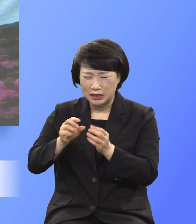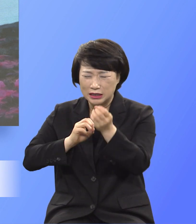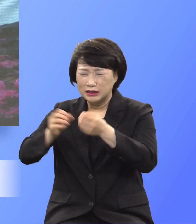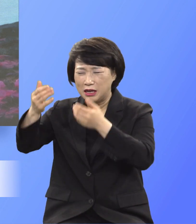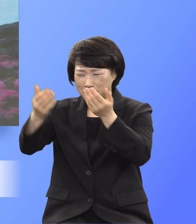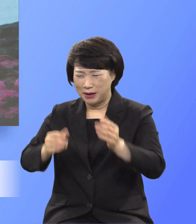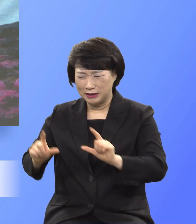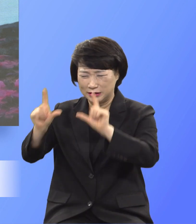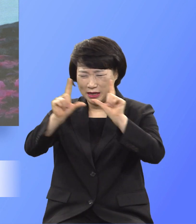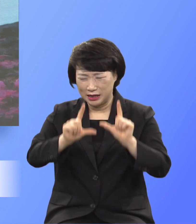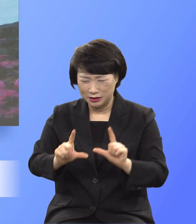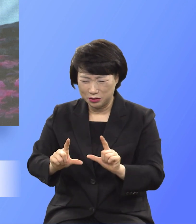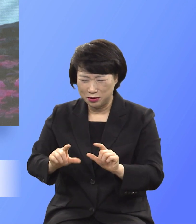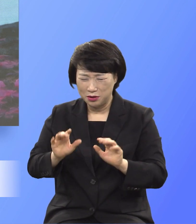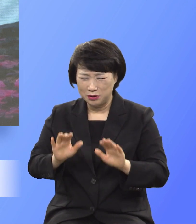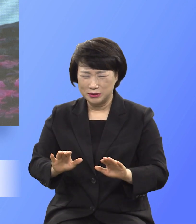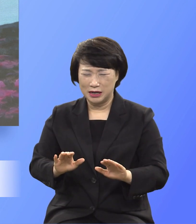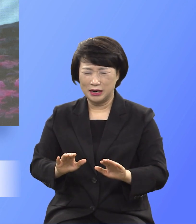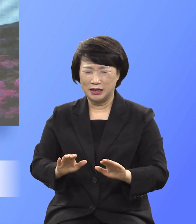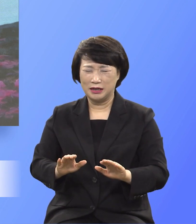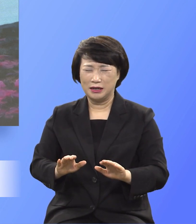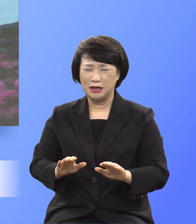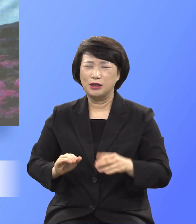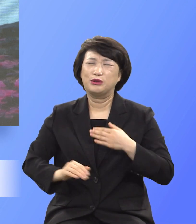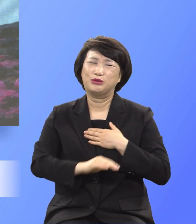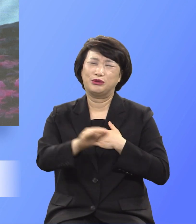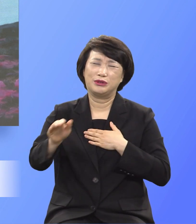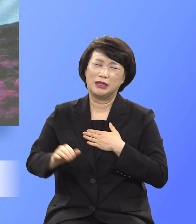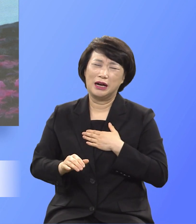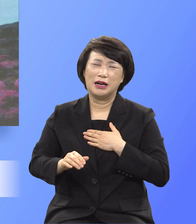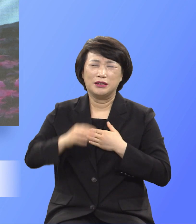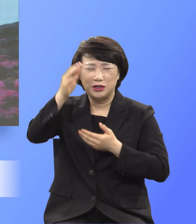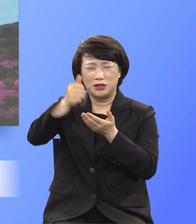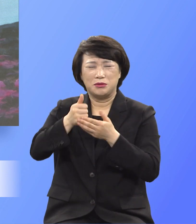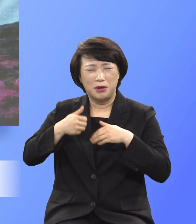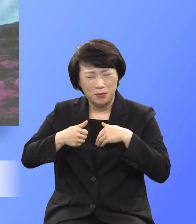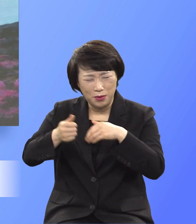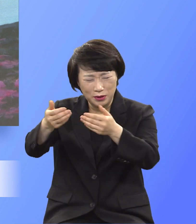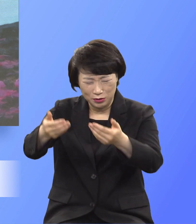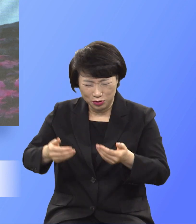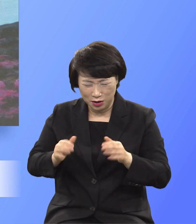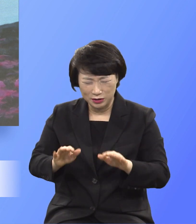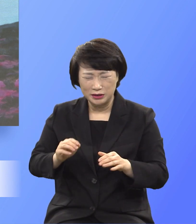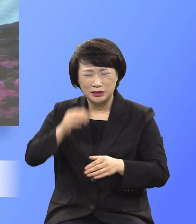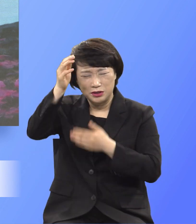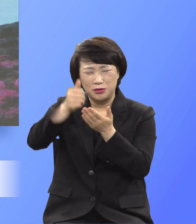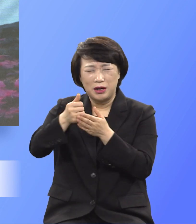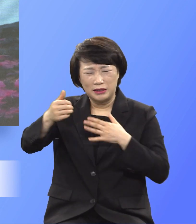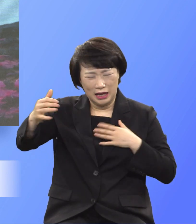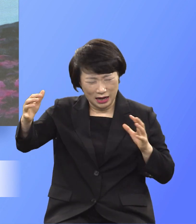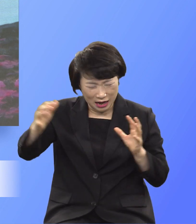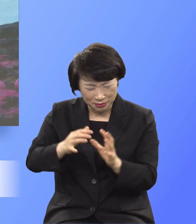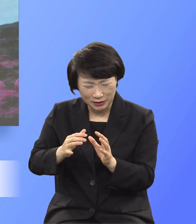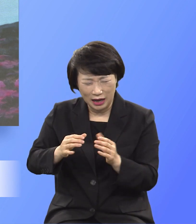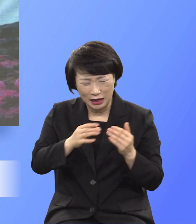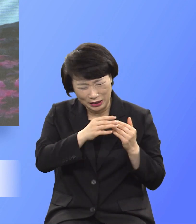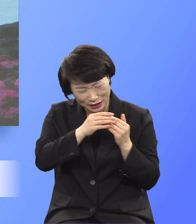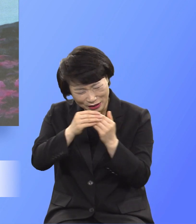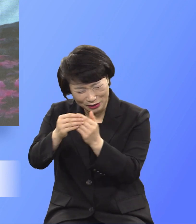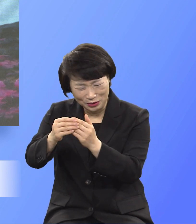살게 하시고 우리가 성령을 보내주셔서 그 성령과 함께 인도받아 세상을